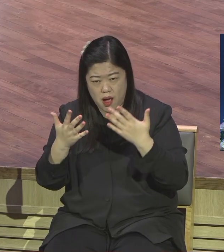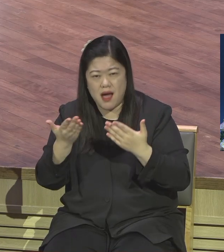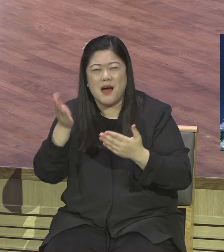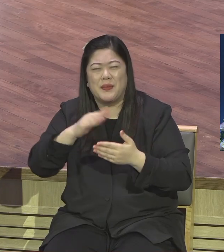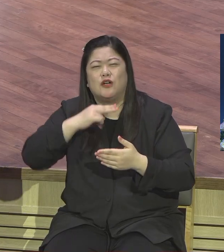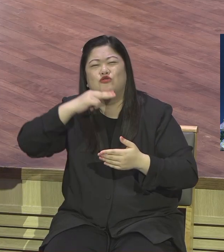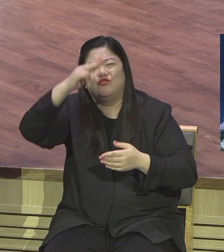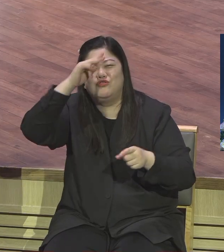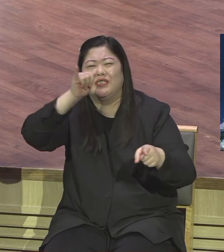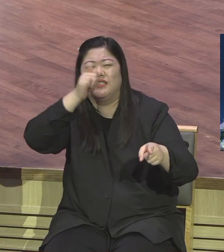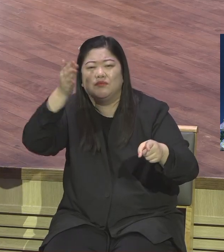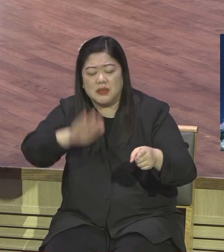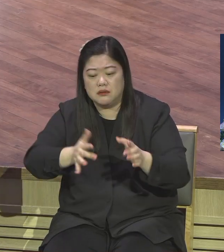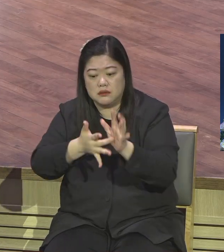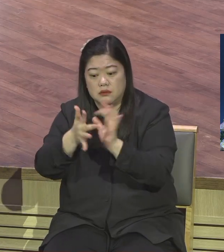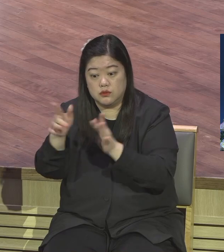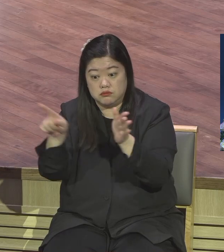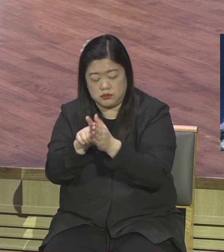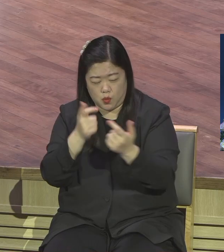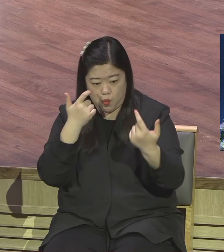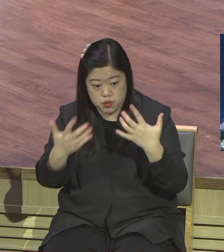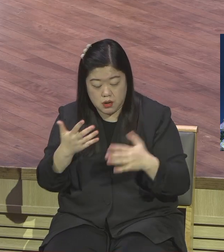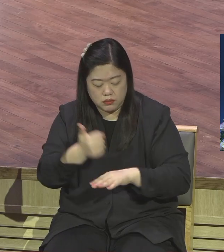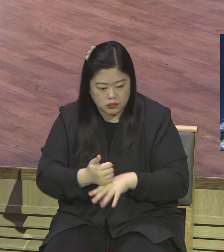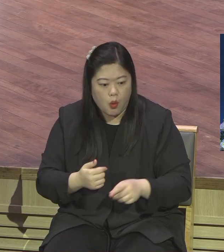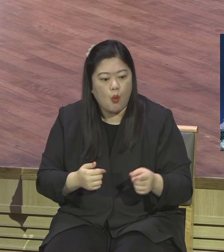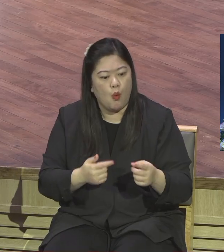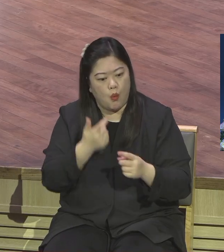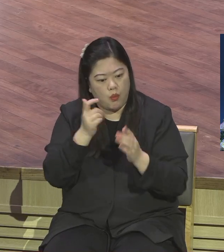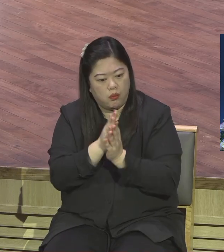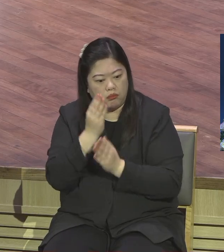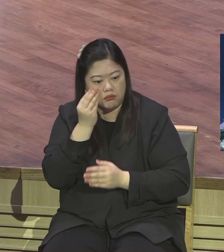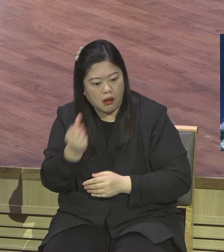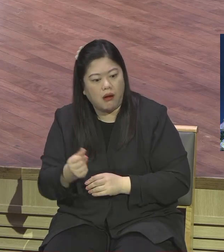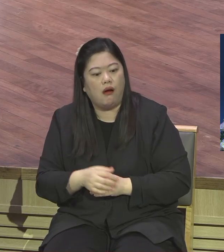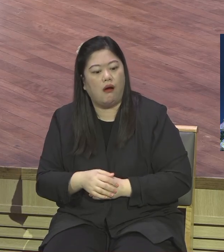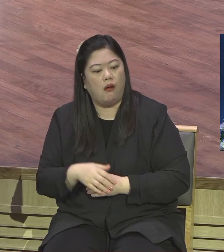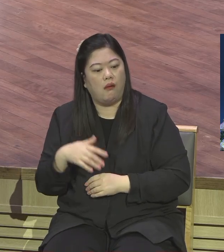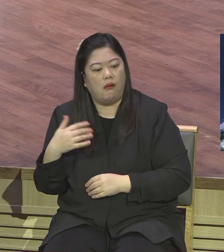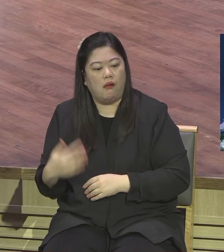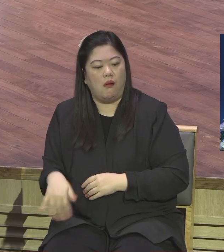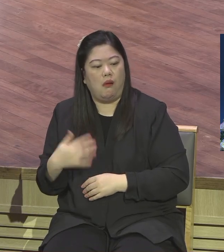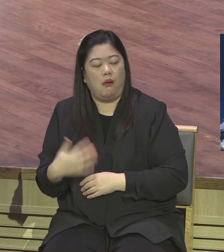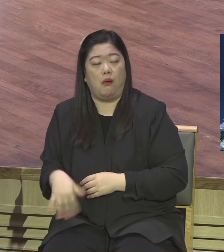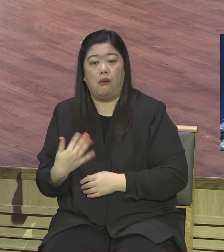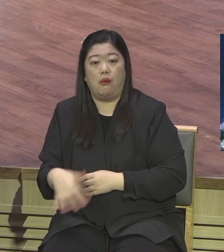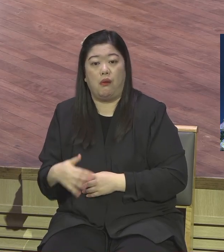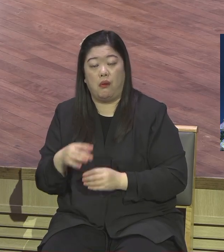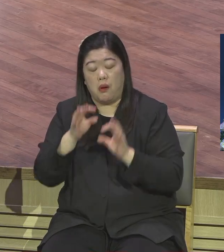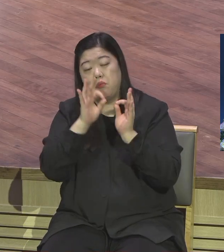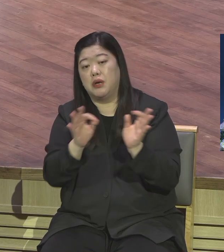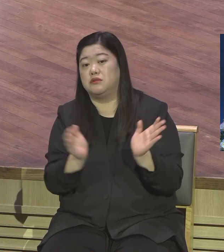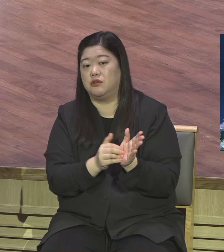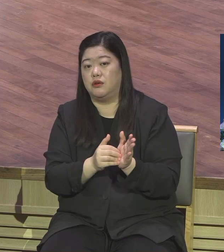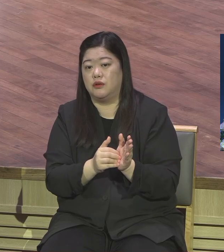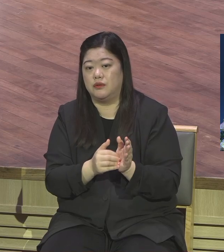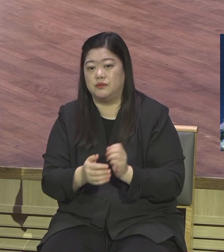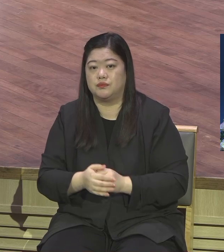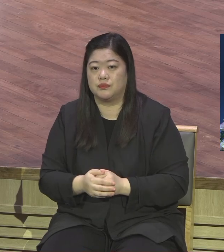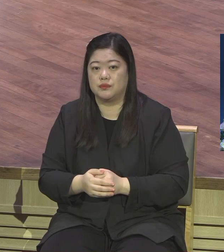그러니까 여러분이 하나님 앞에 예수 이름으로 기도하시기 바랍니다 기도하겠지요 물론 기도하긴 언약 기도하세요